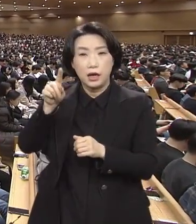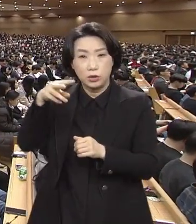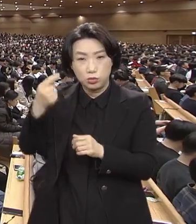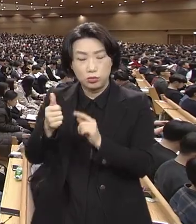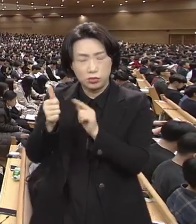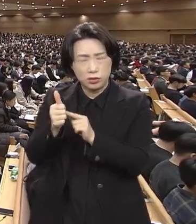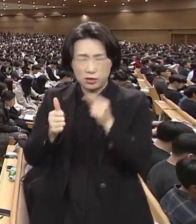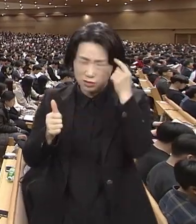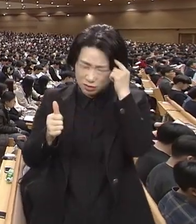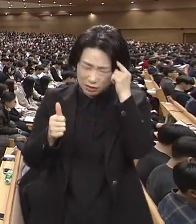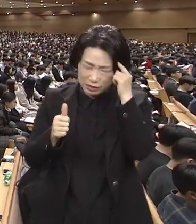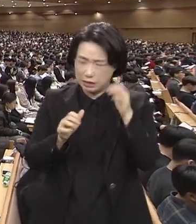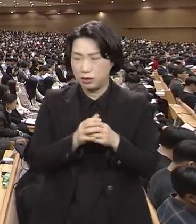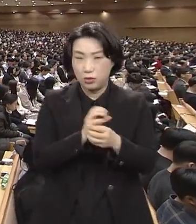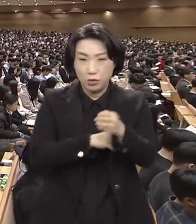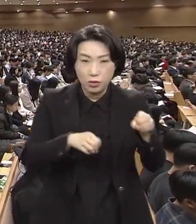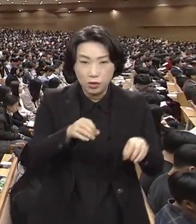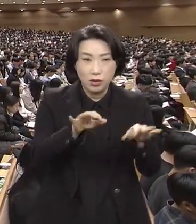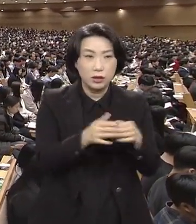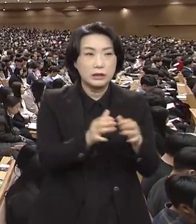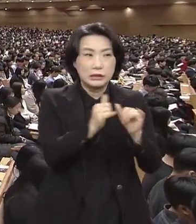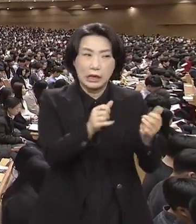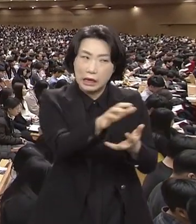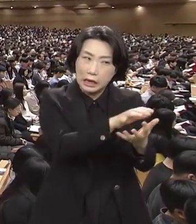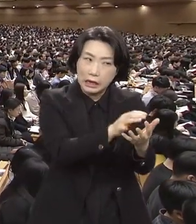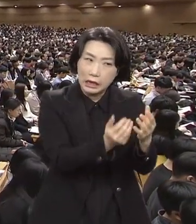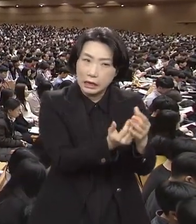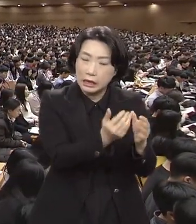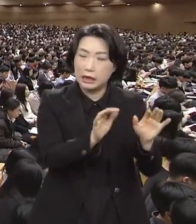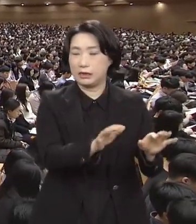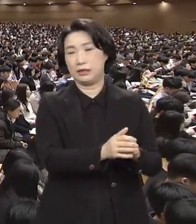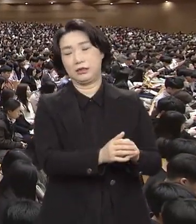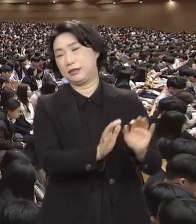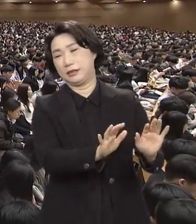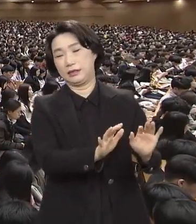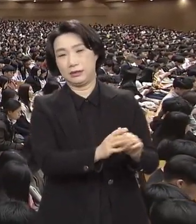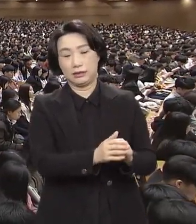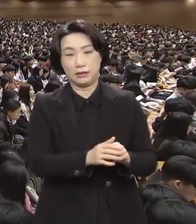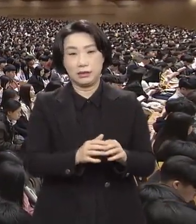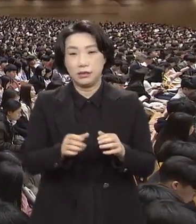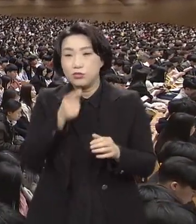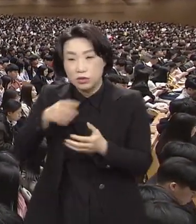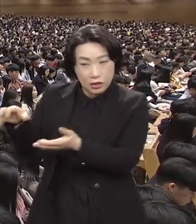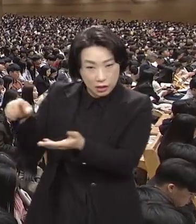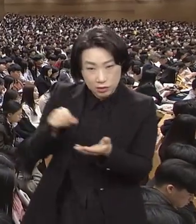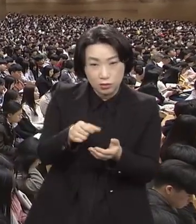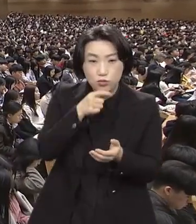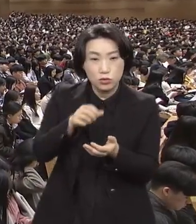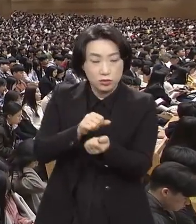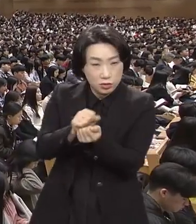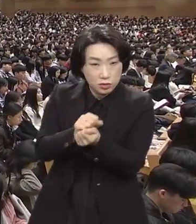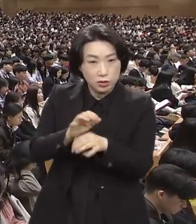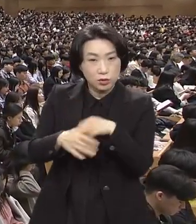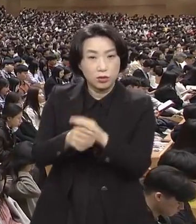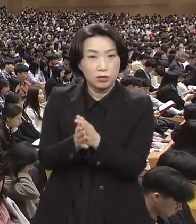도리어 밀란이 나려는 것을 보고 물을 가져다가 무리 앞에서 손을 씻으며 가로돼 이 사람의 피에 대하여 나는